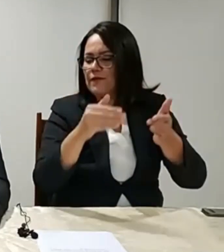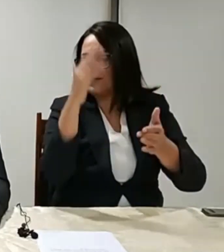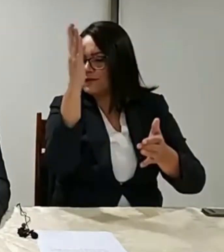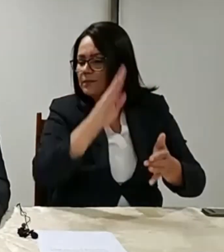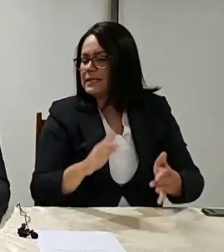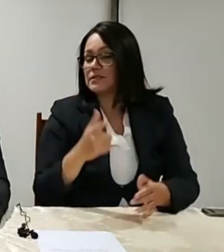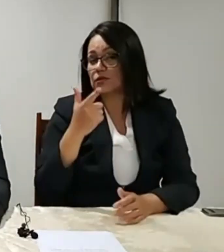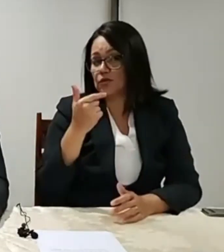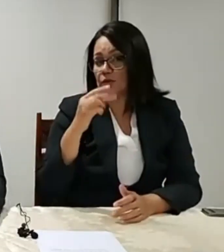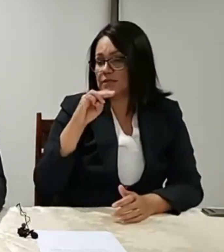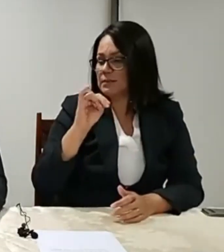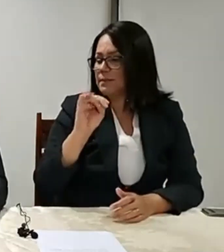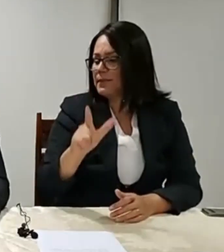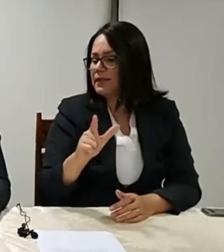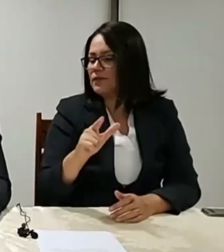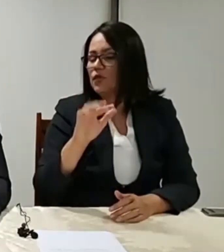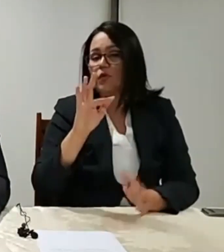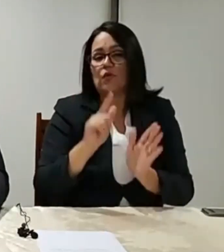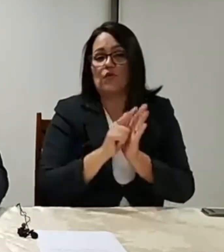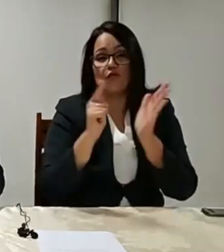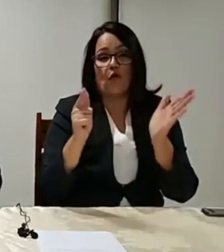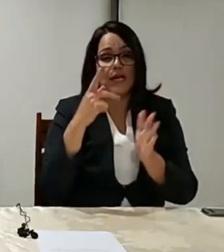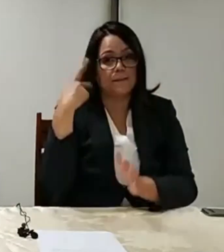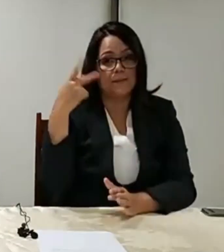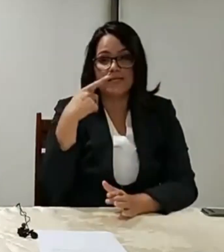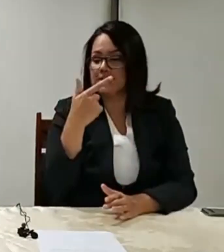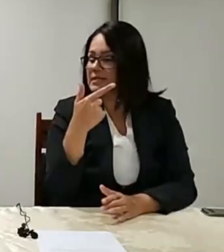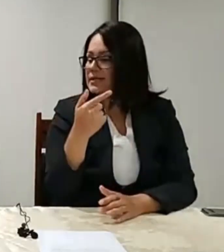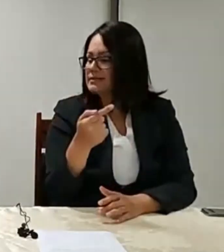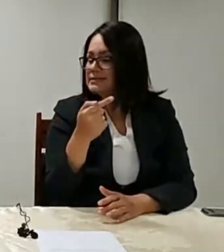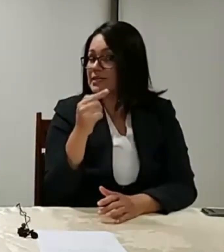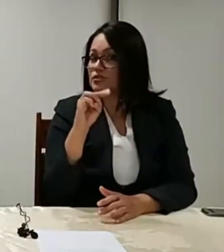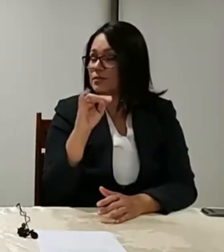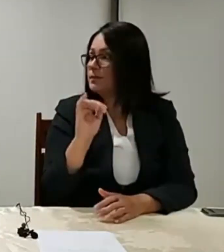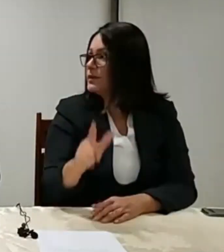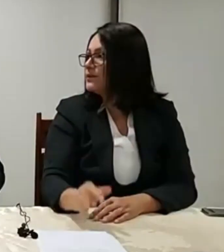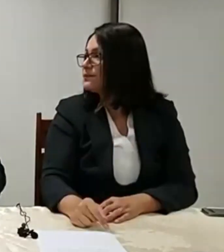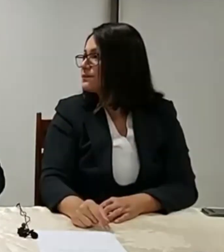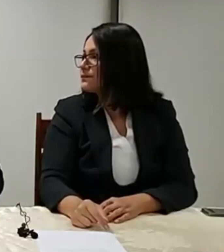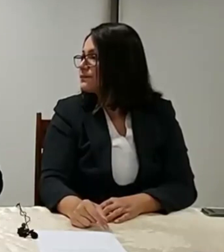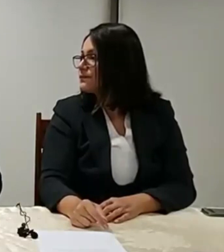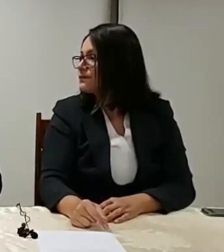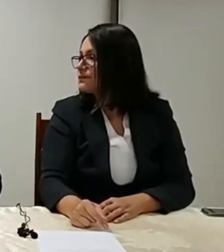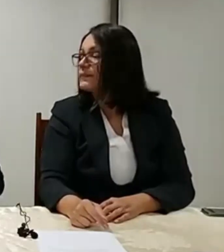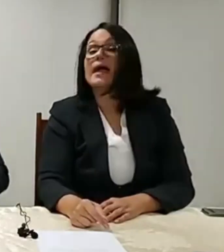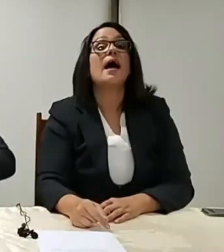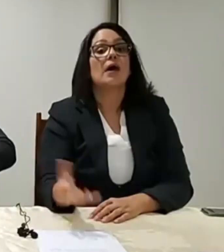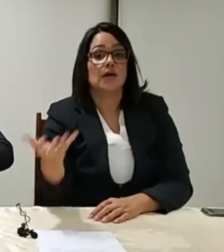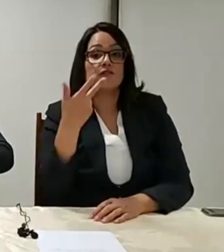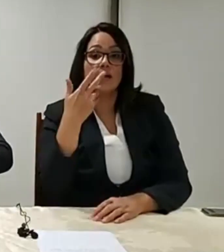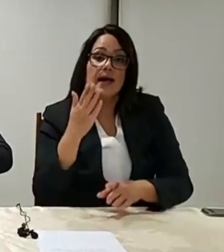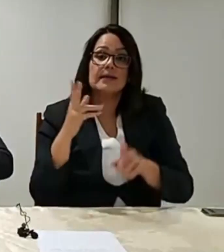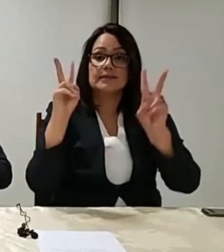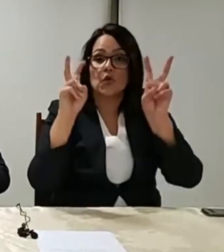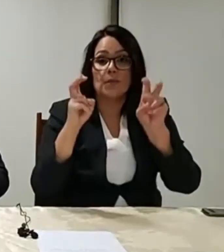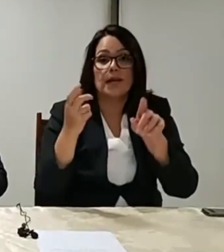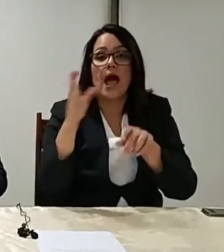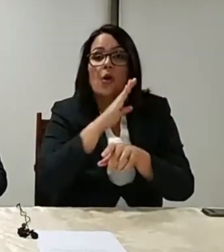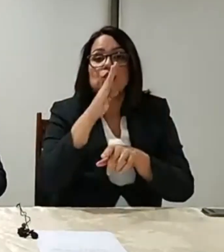Folha Política, 7 mil. Obrigado pela audiência aí. Fala, Pedro. Só do auxílio... Fala um pouquinho do auxílio aí. Exatamente. Nós